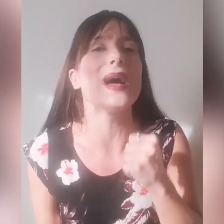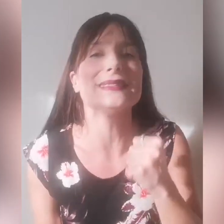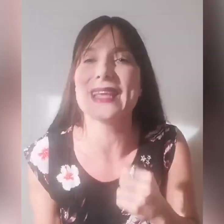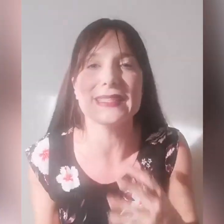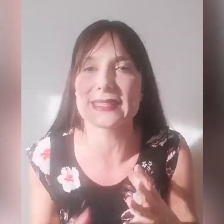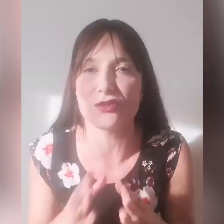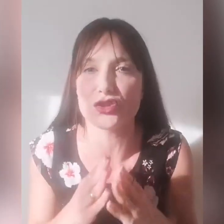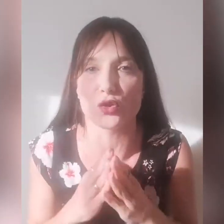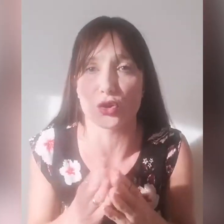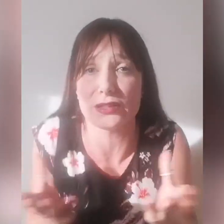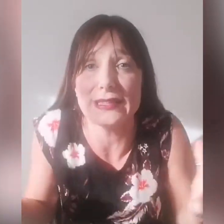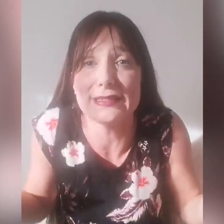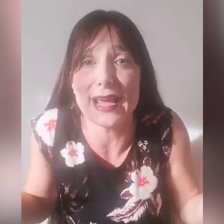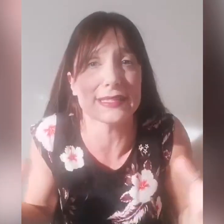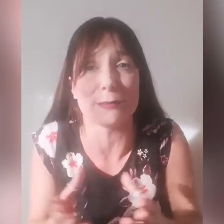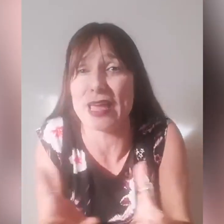del